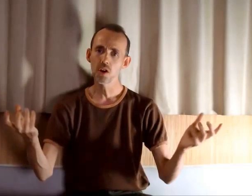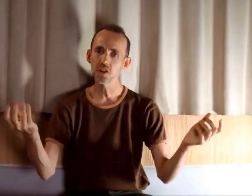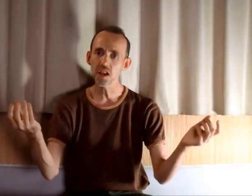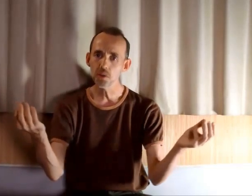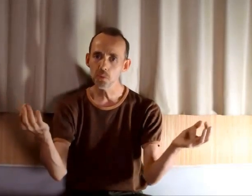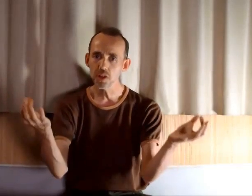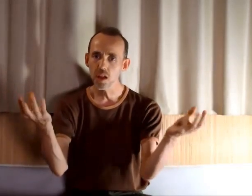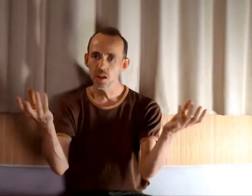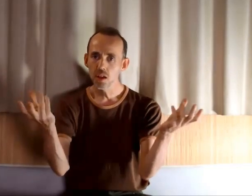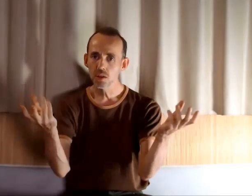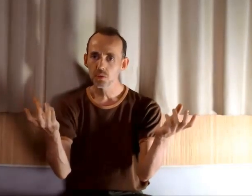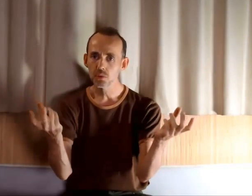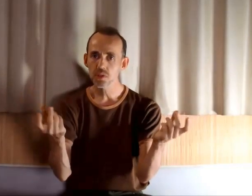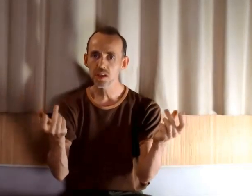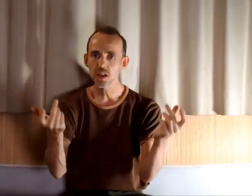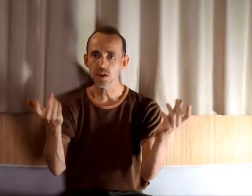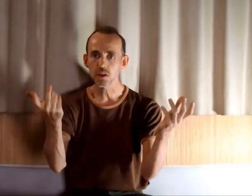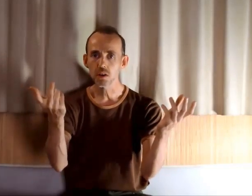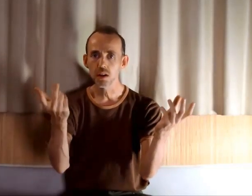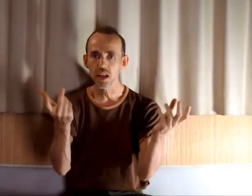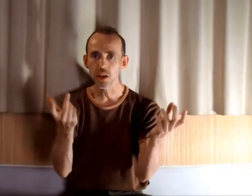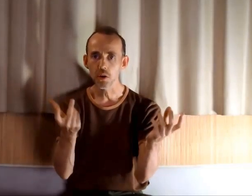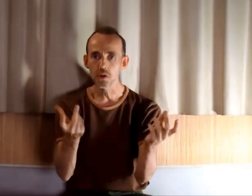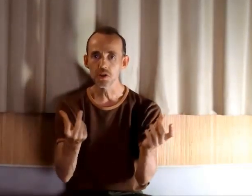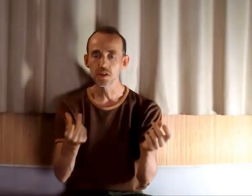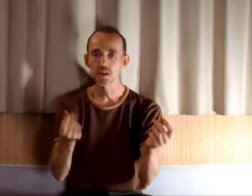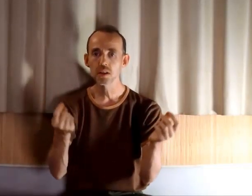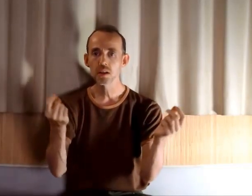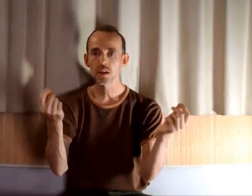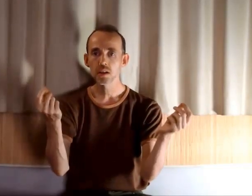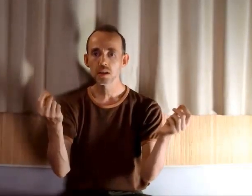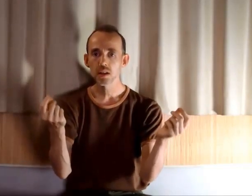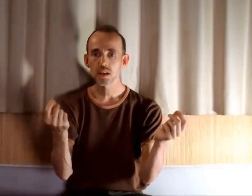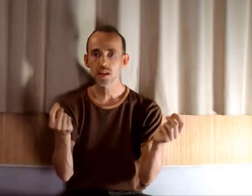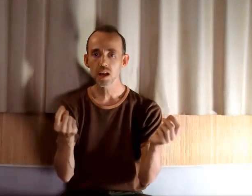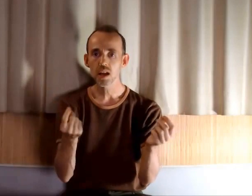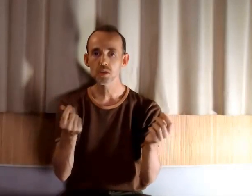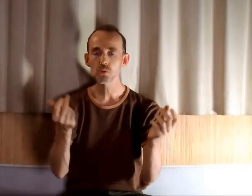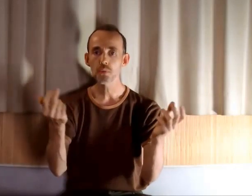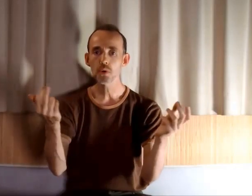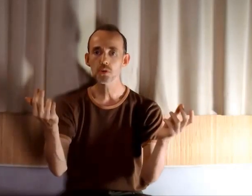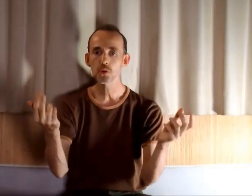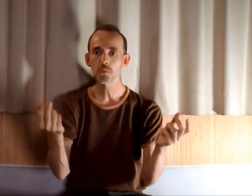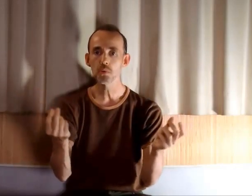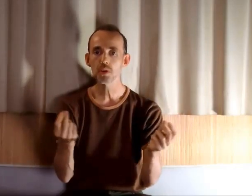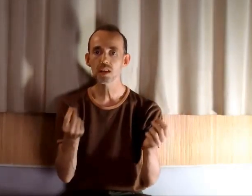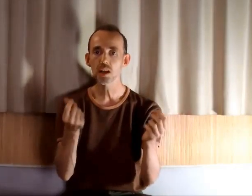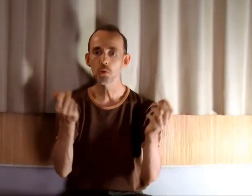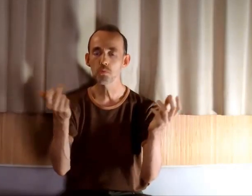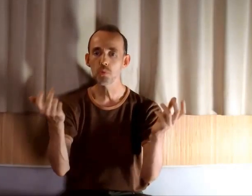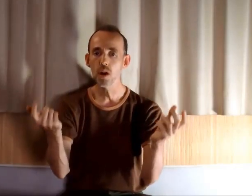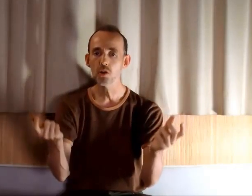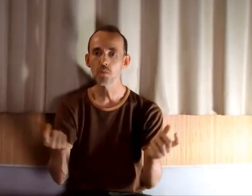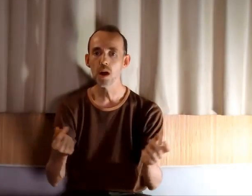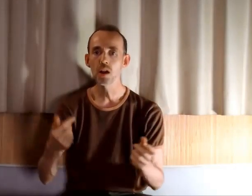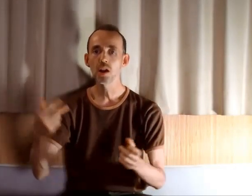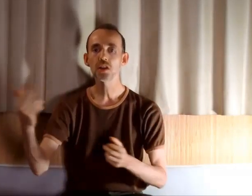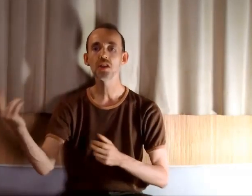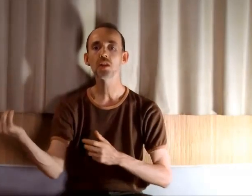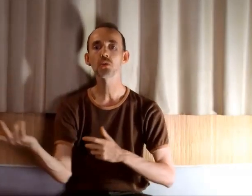regarder au contraire tout ce qui les relie. Quelle est la souffrance commune ? Quel est le point commun qu'il y a